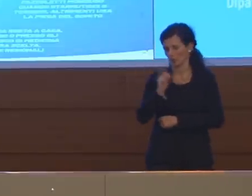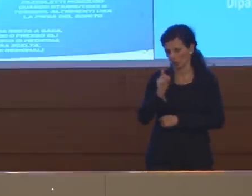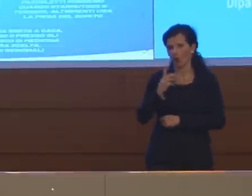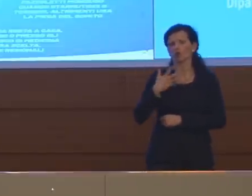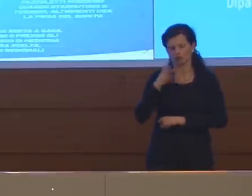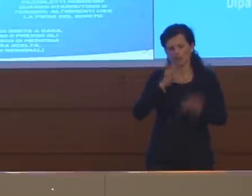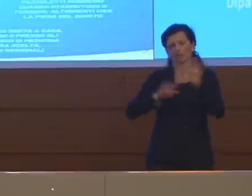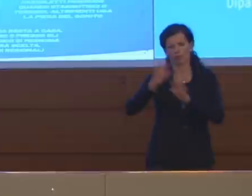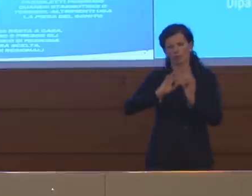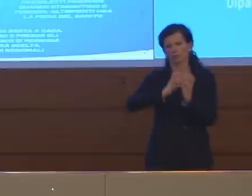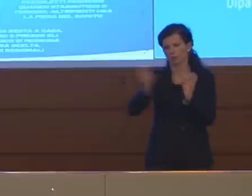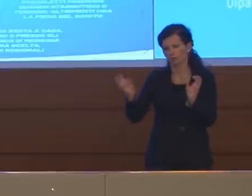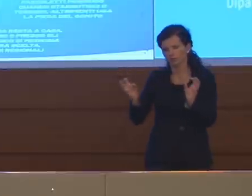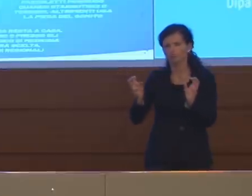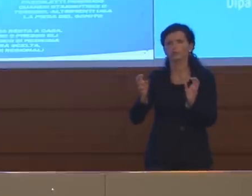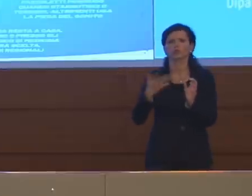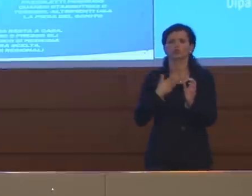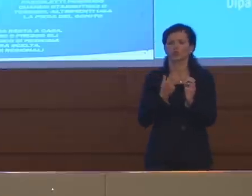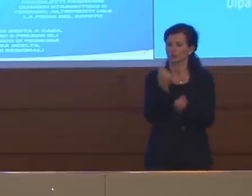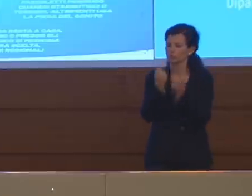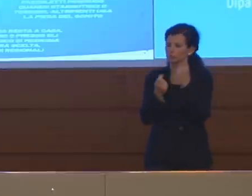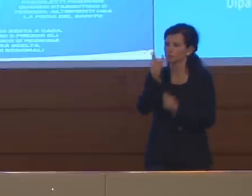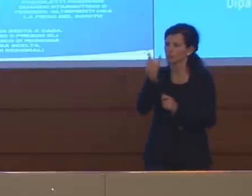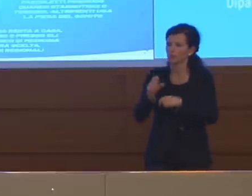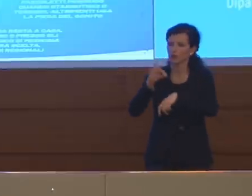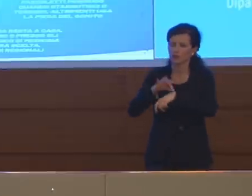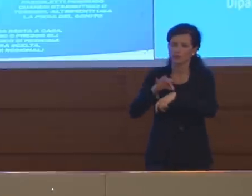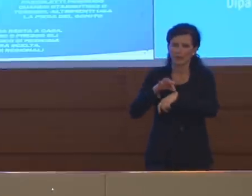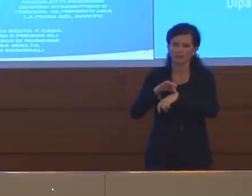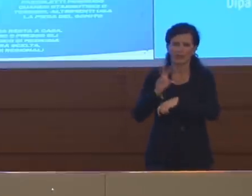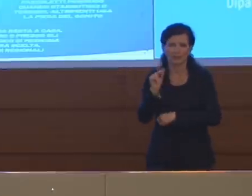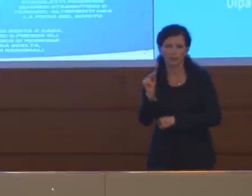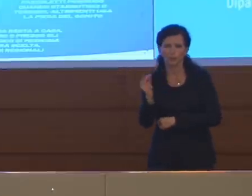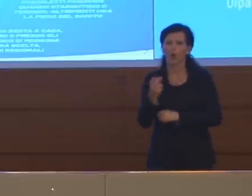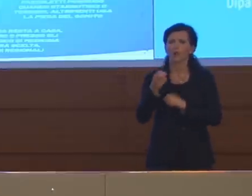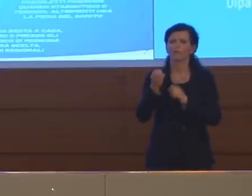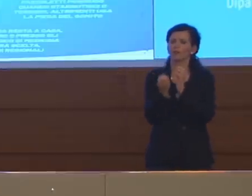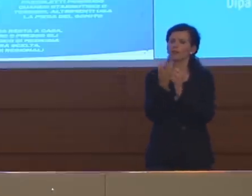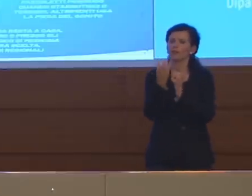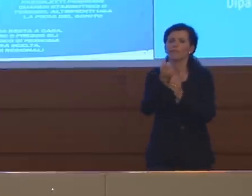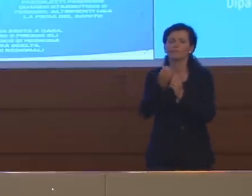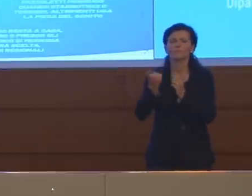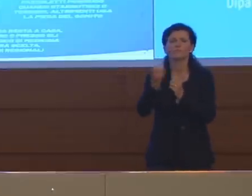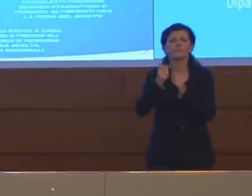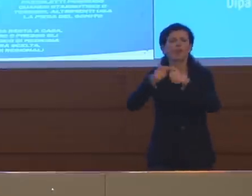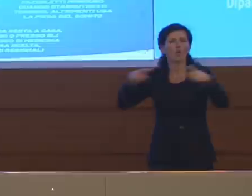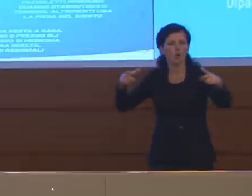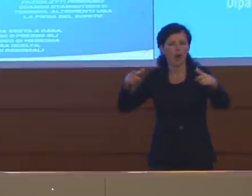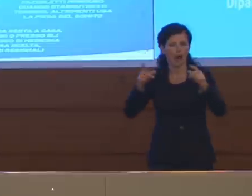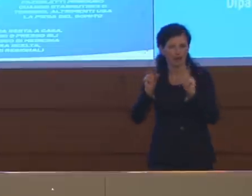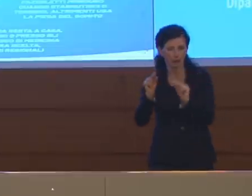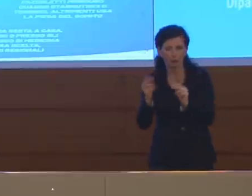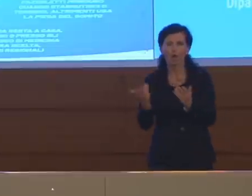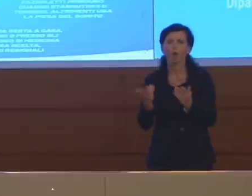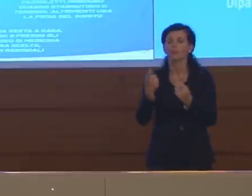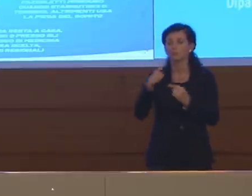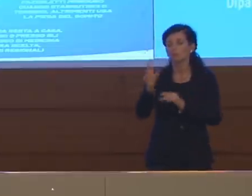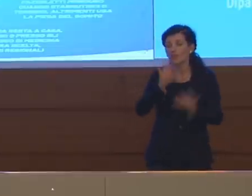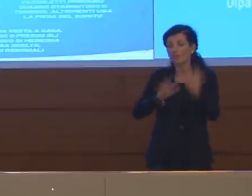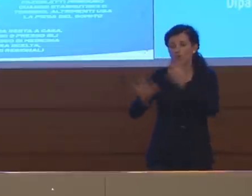è soltanto quello, ci sono il numero di nuovi casi, la presenza di focolai, ci sono tutta una serie di indicatori che devono aiutarci tutti,